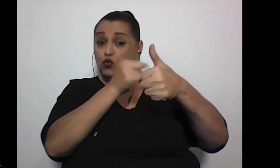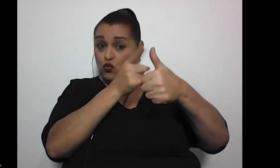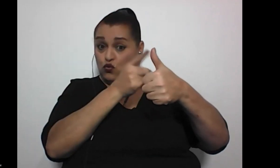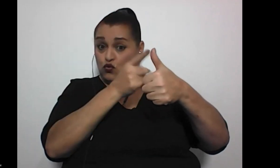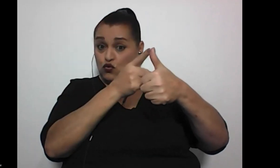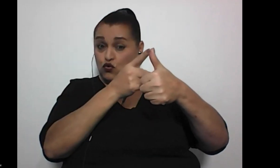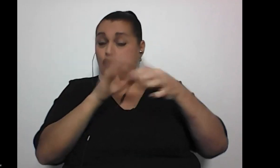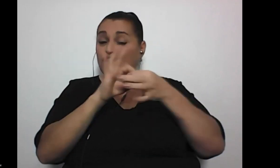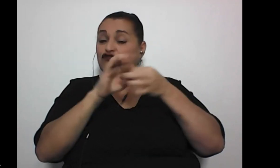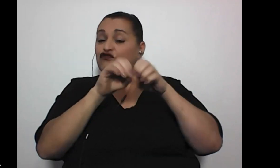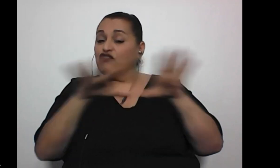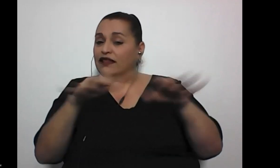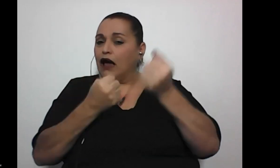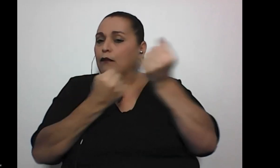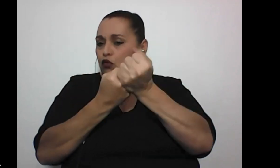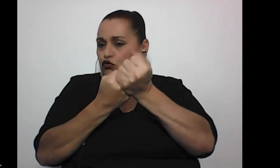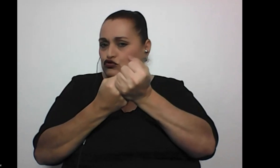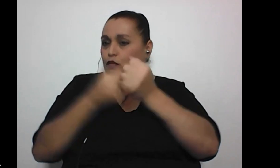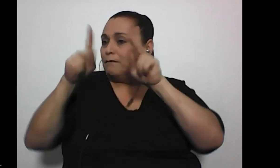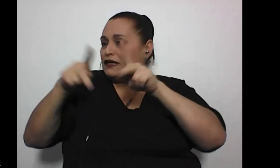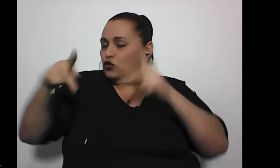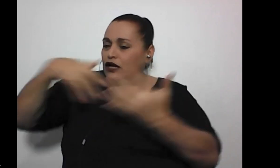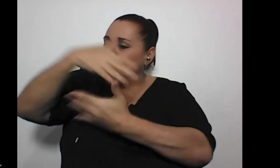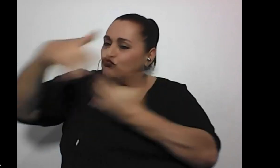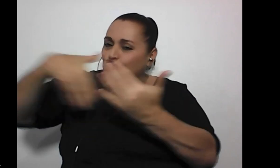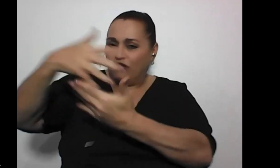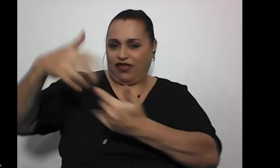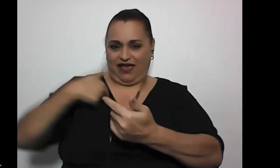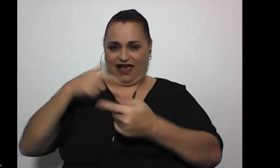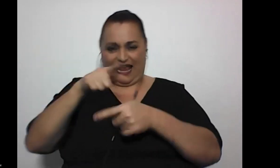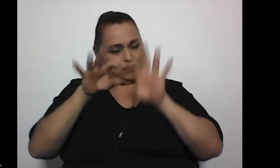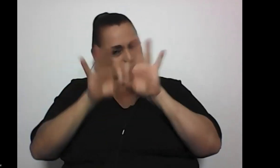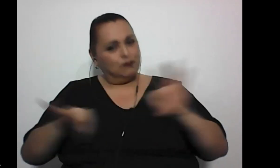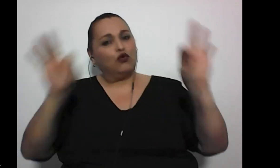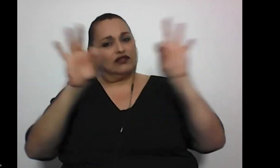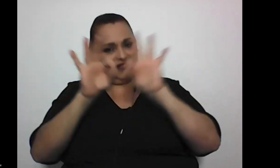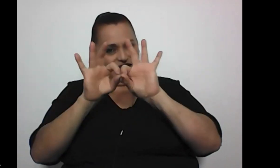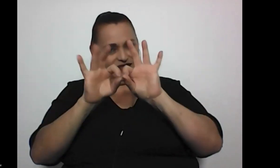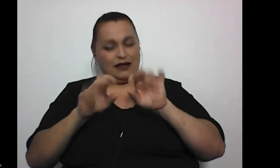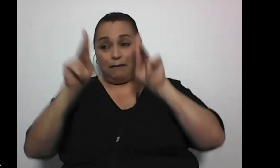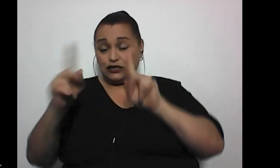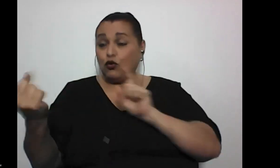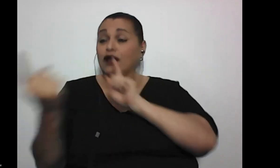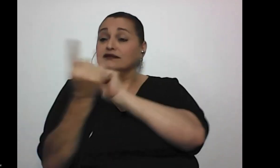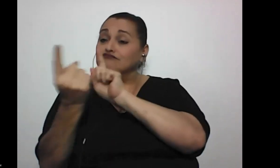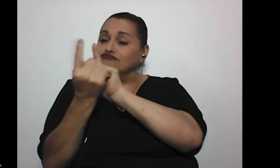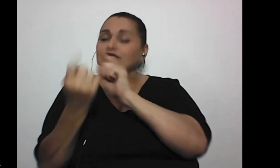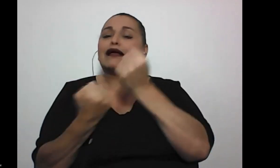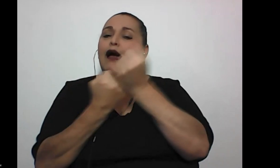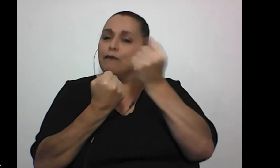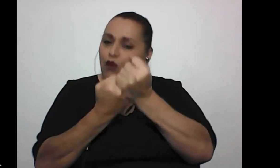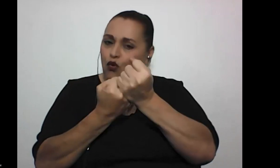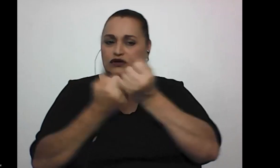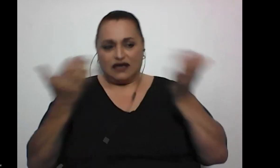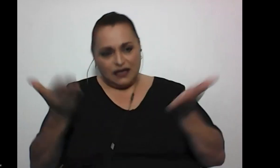la red de apoyo de la que vos te rodeas, yo creo que una cosa muy importante es rodearnos de personas que nos apoyen, que nos